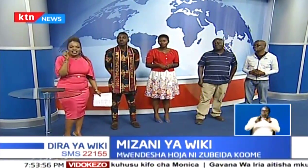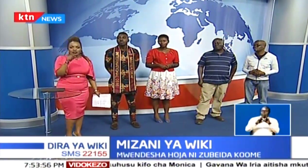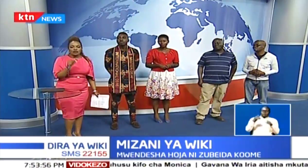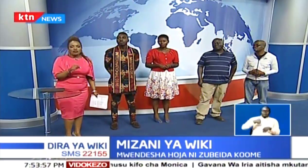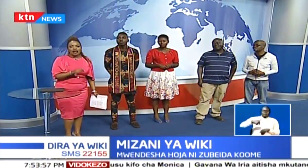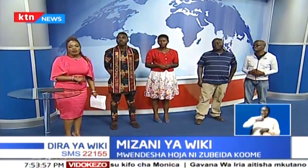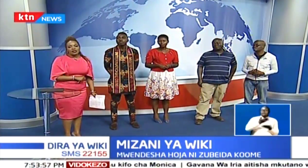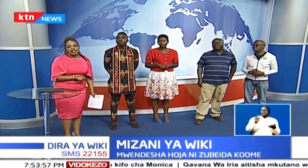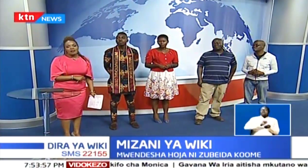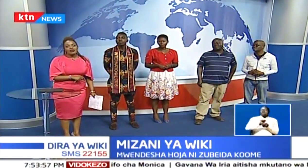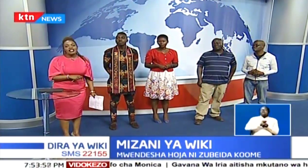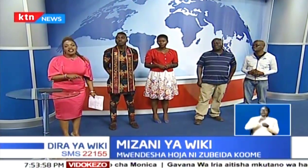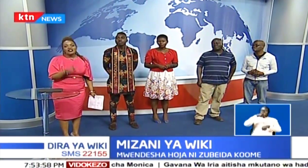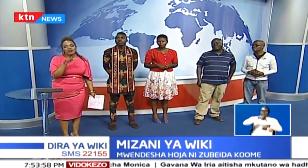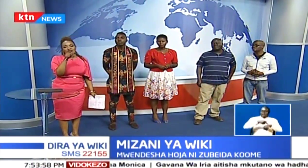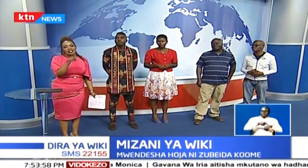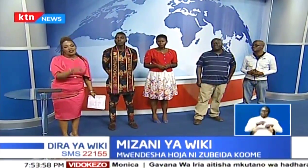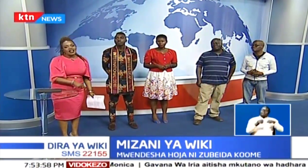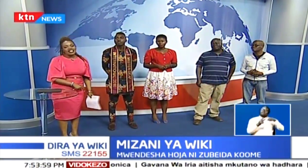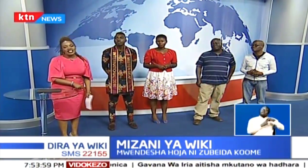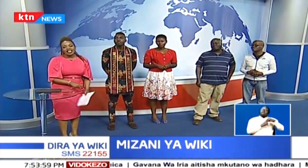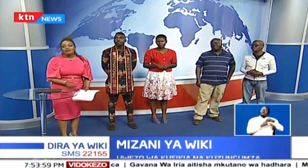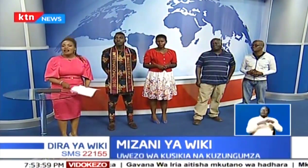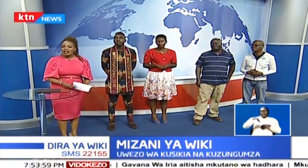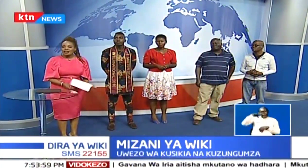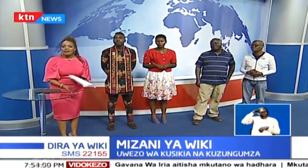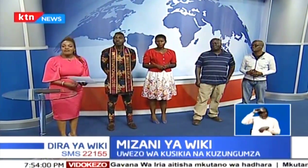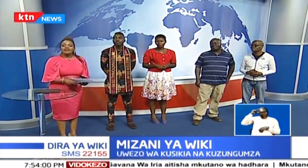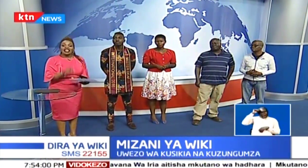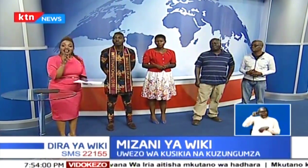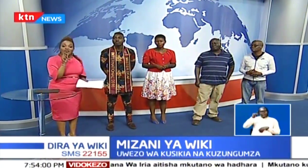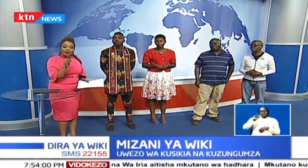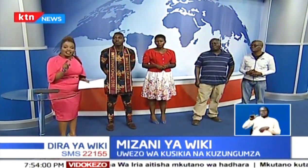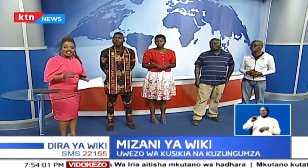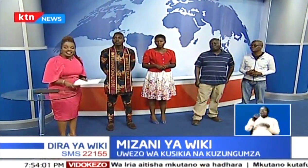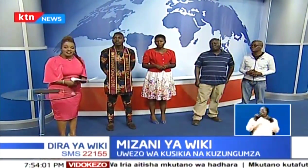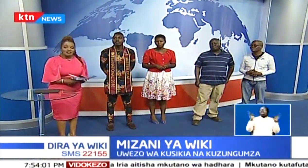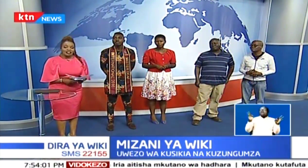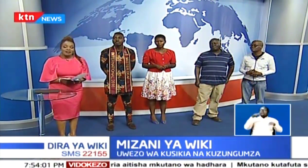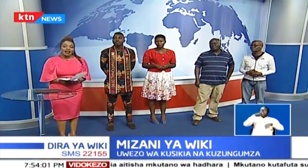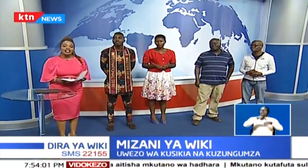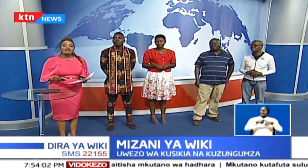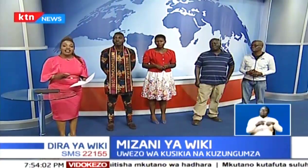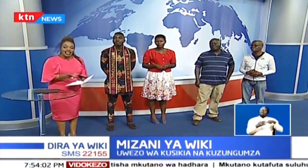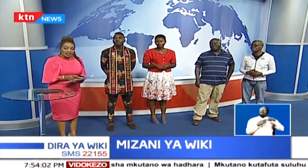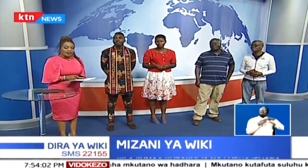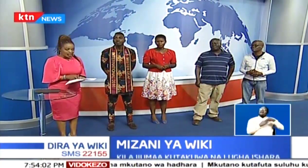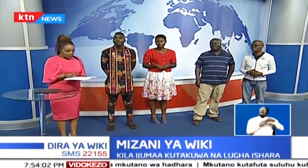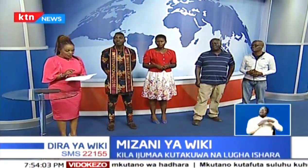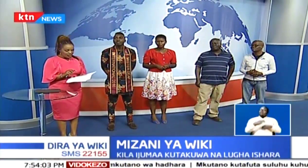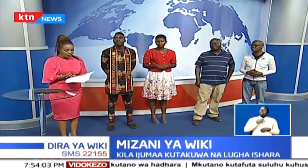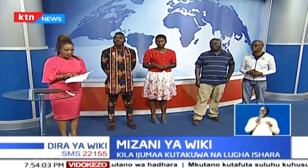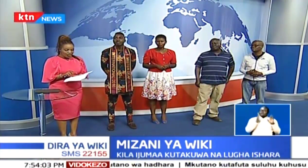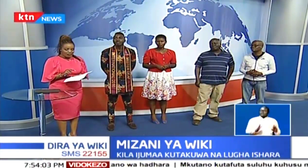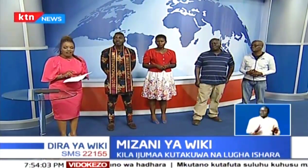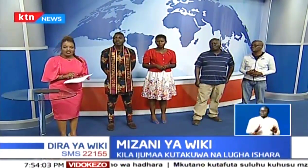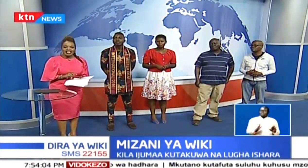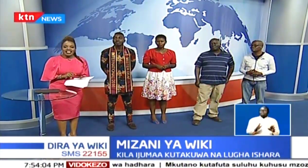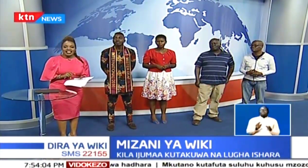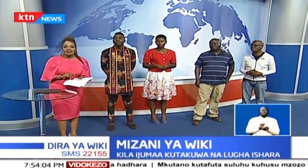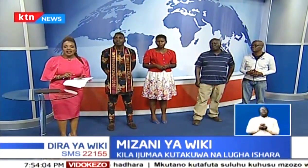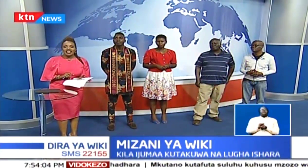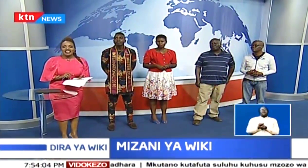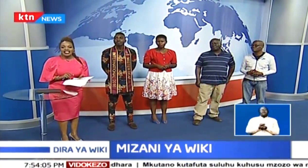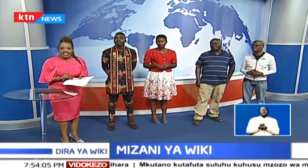nasi, kila siku wa ijumaa mwendo wa saa moja, tukufunze luga ishara bila malipo. Na leo mwendo wa saa tatu mtazo maji mgeni, ambaye atakuwa kwenye Friday